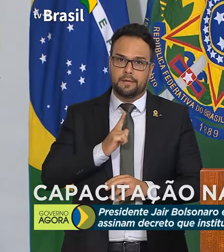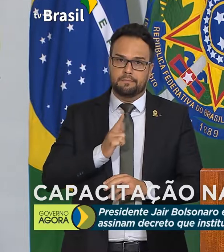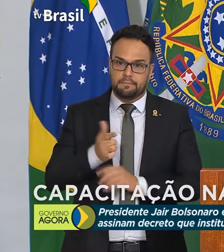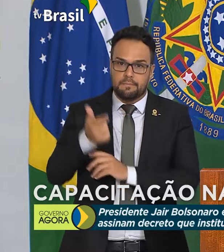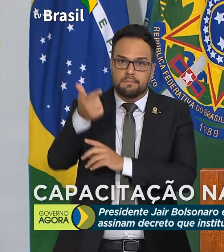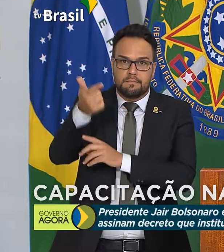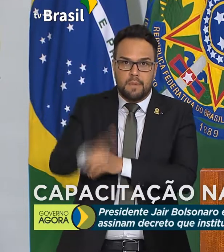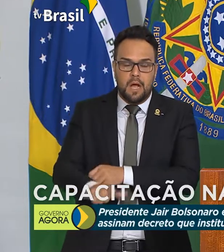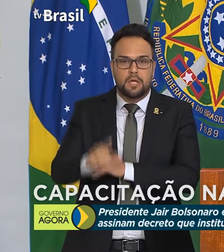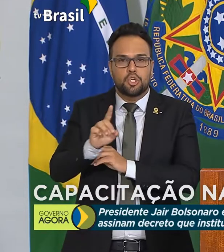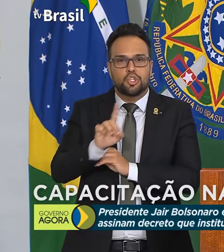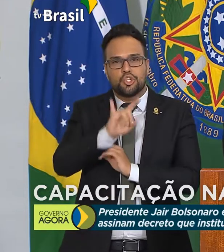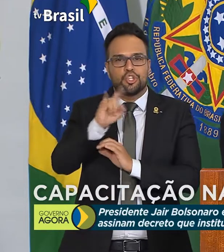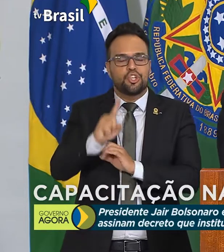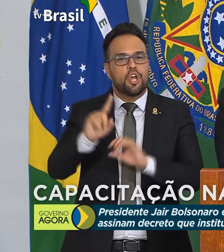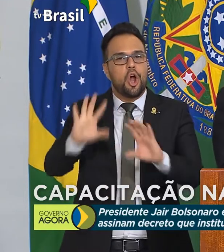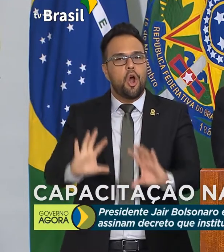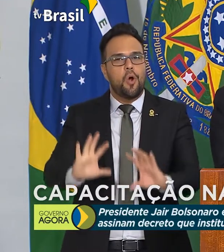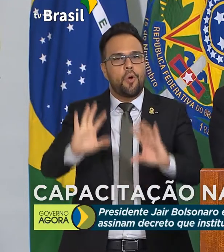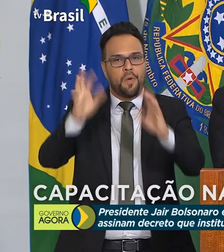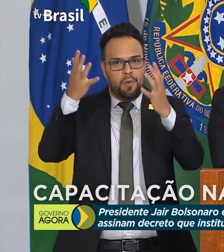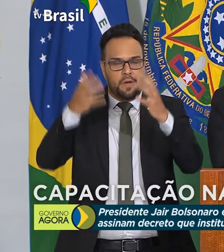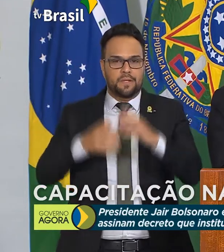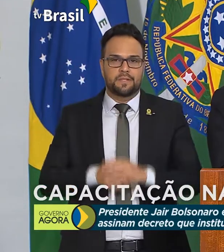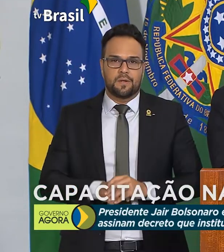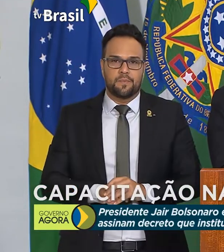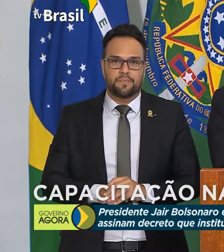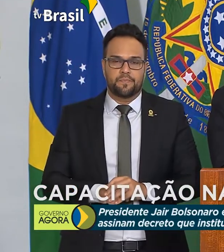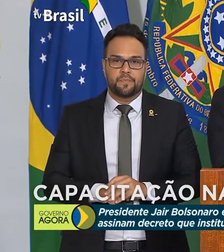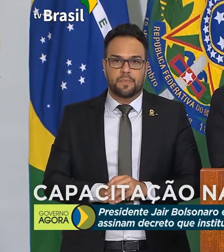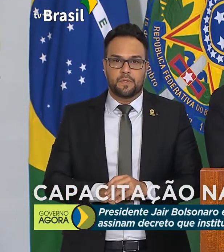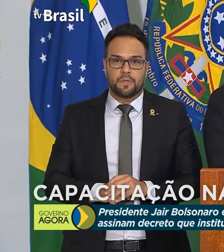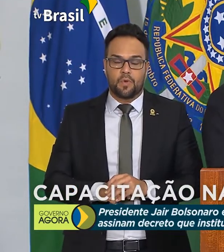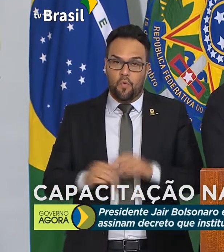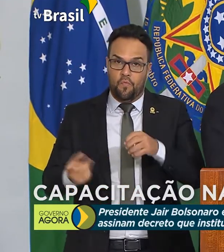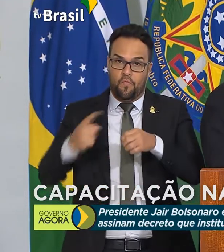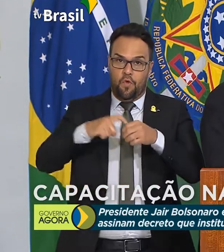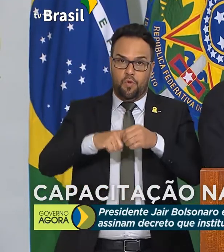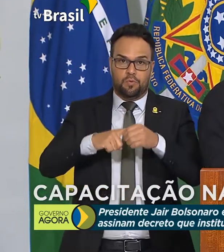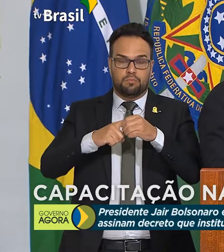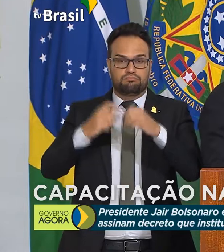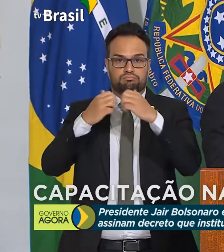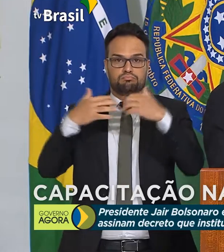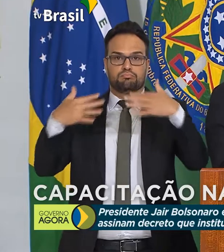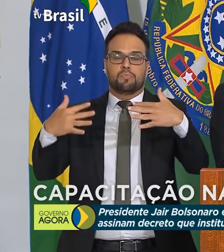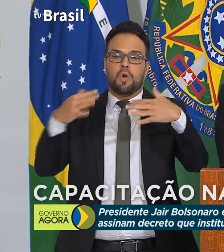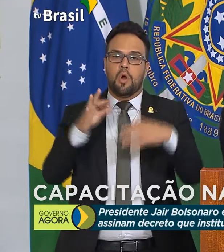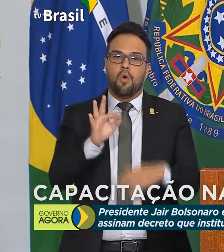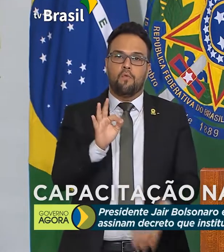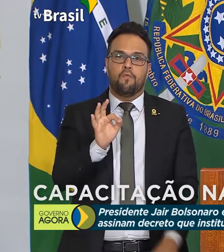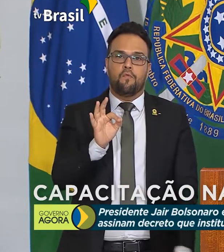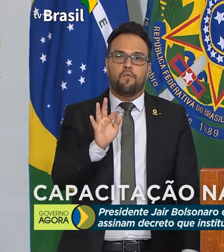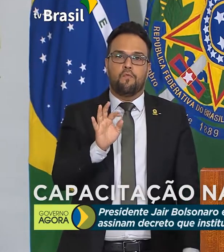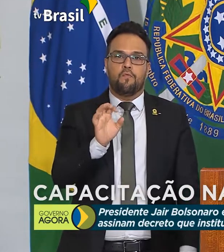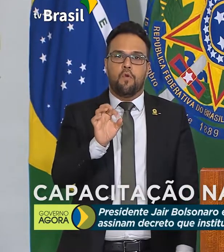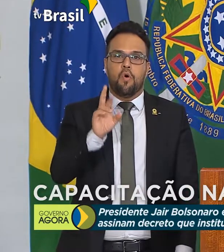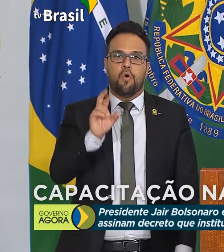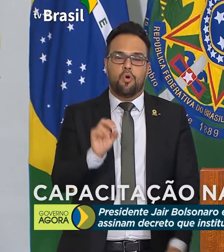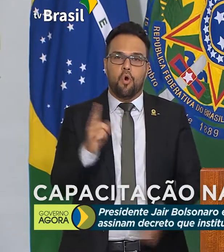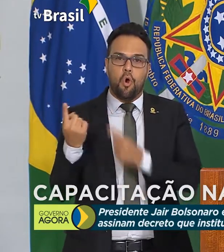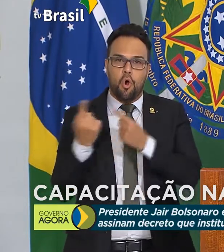de comemoração. Estaremos aqui no Fórum de Combate à Corrupção.